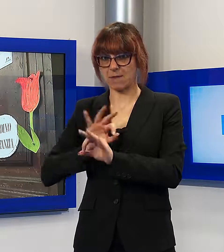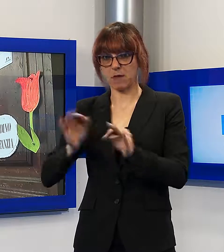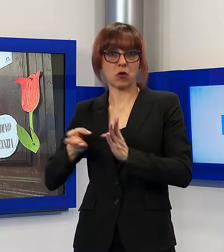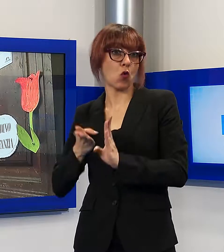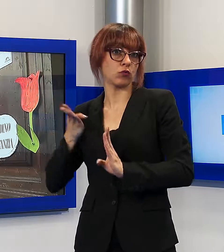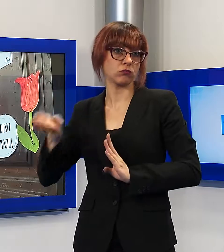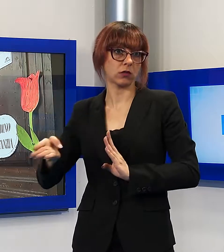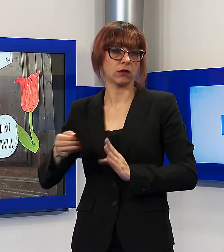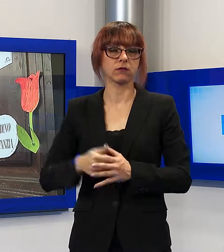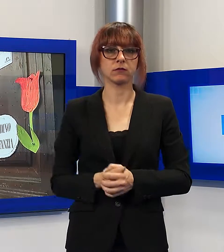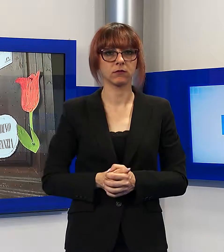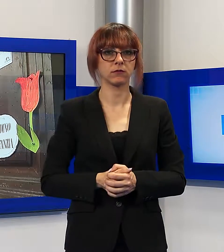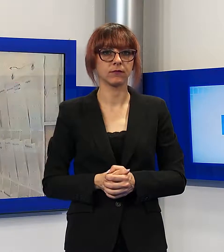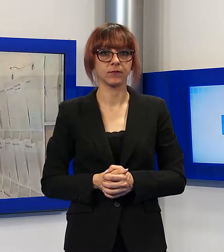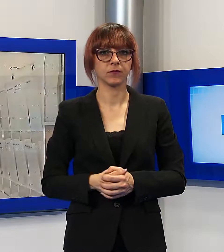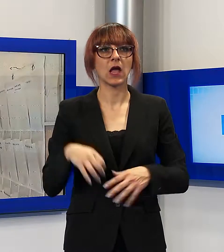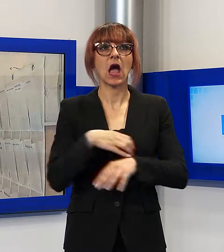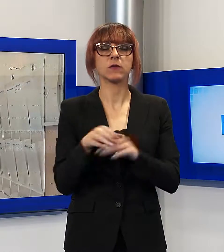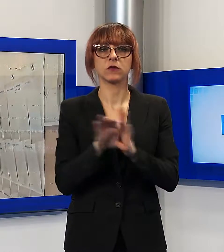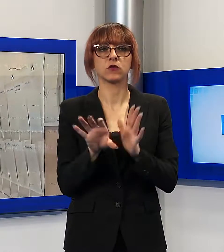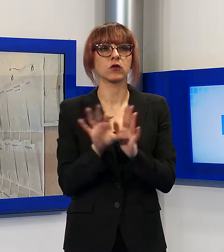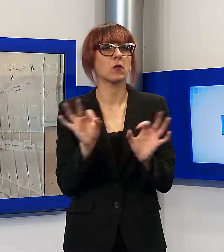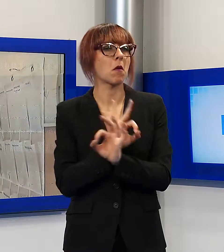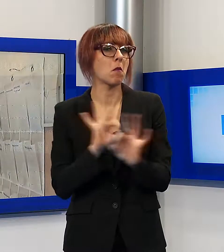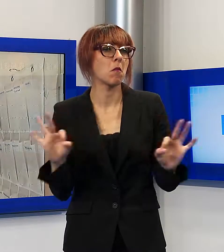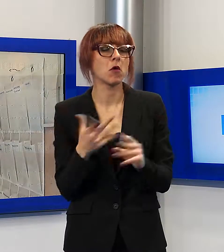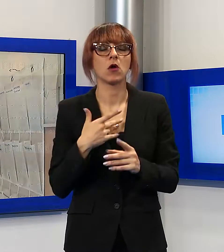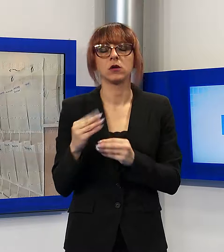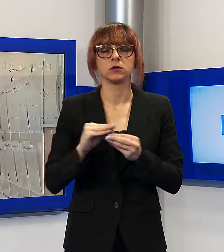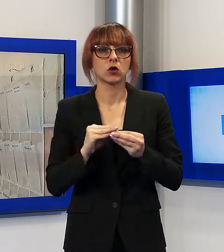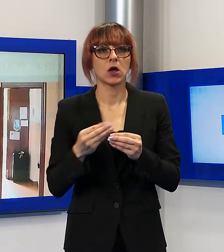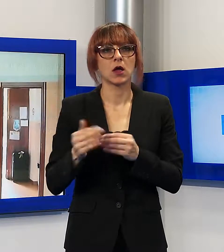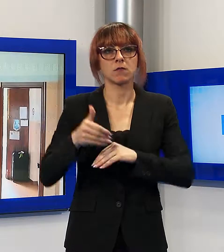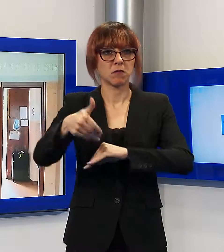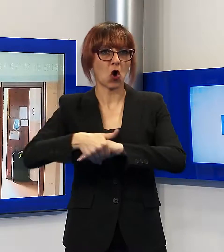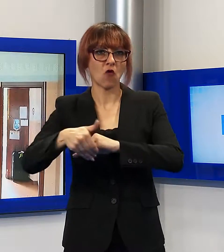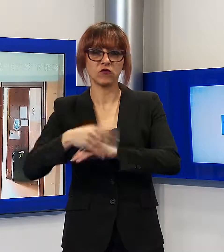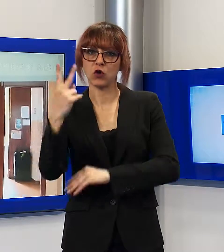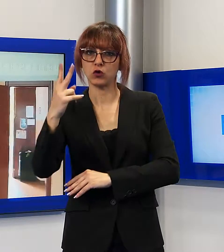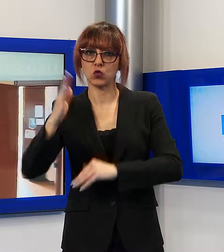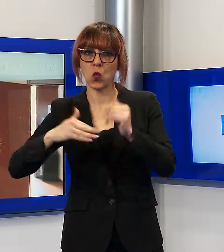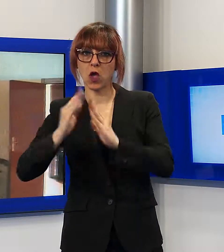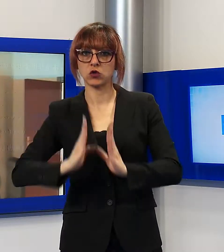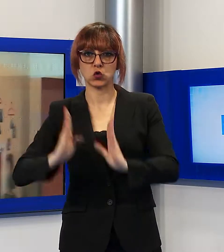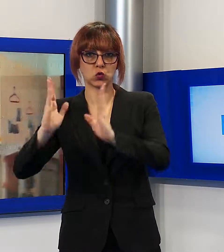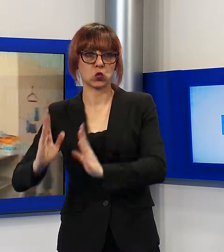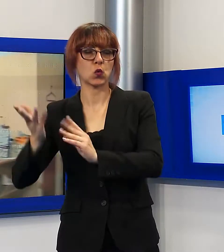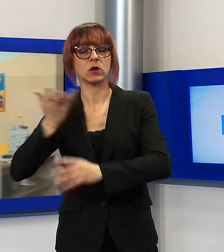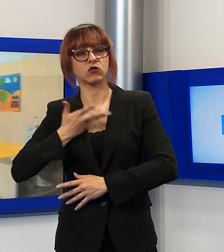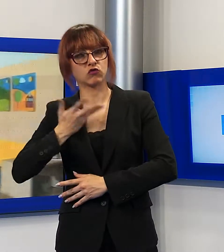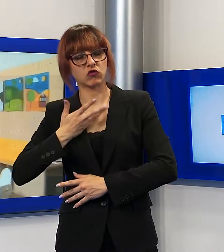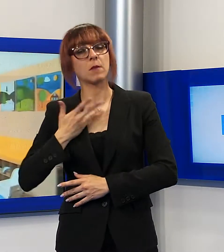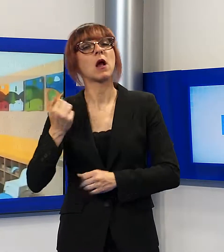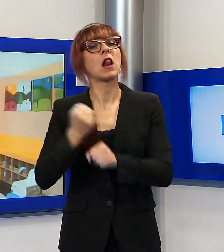comunale si è attivata fin da subito per trasferire i bambini temporaneamente in due strutture alternative e sta continuando il lavoro